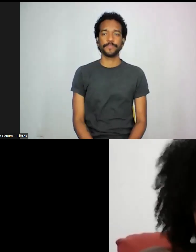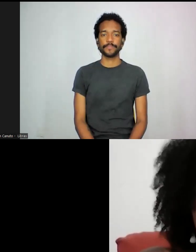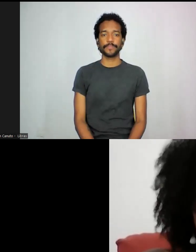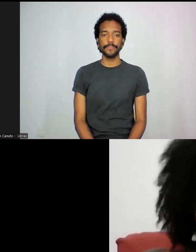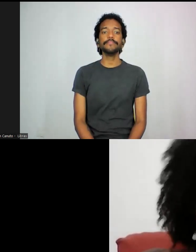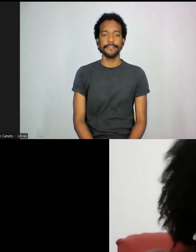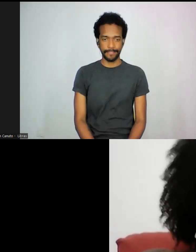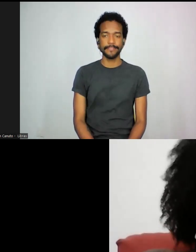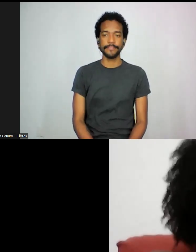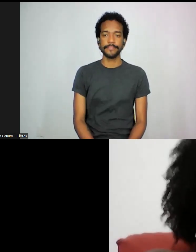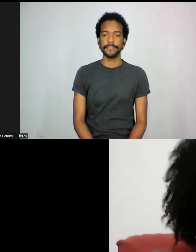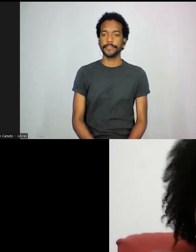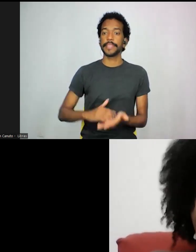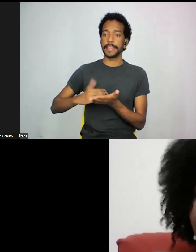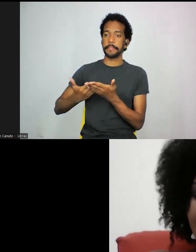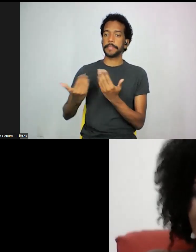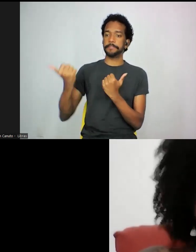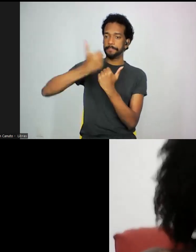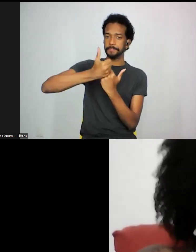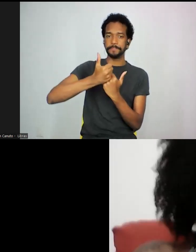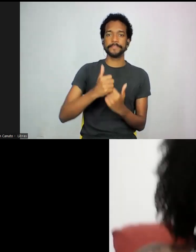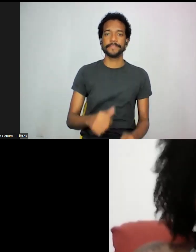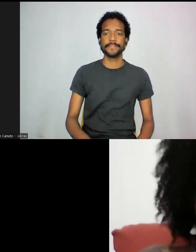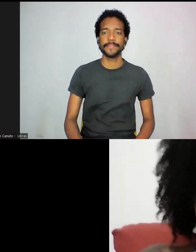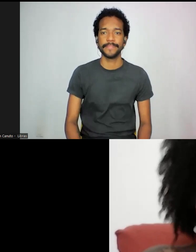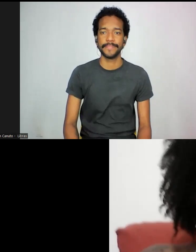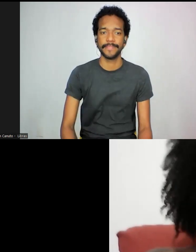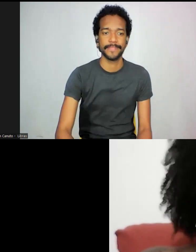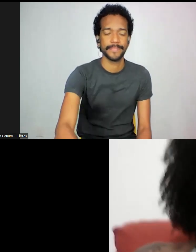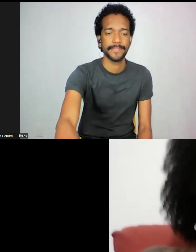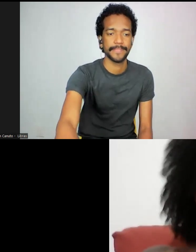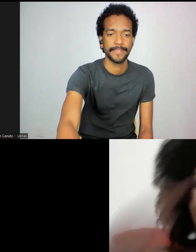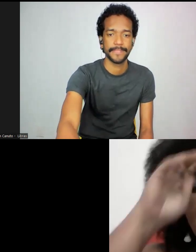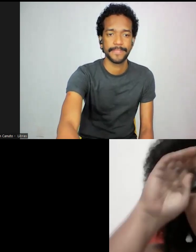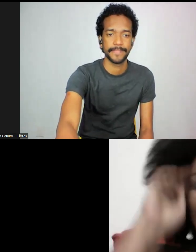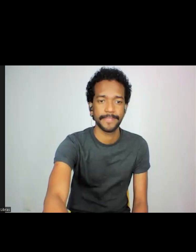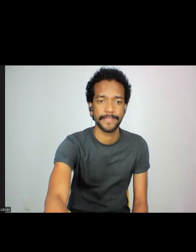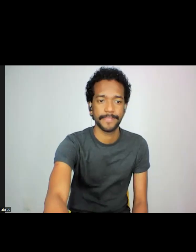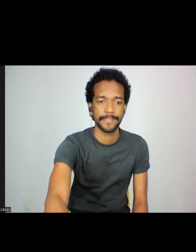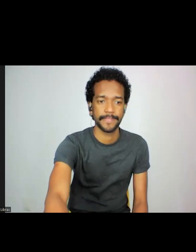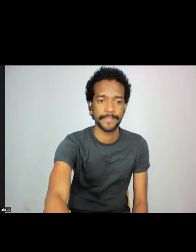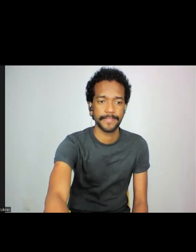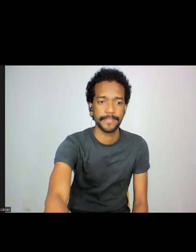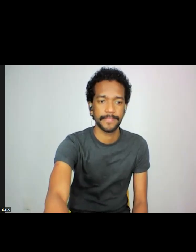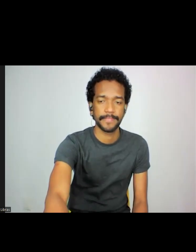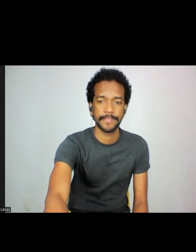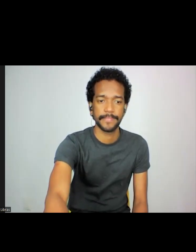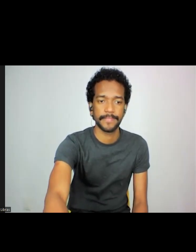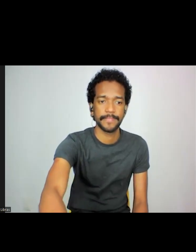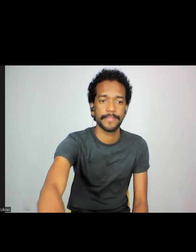Boa noite, minha gente. Ai, fiquei um pouco nervosa depois dessa fala